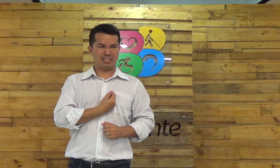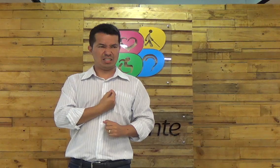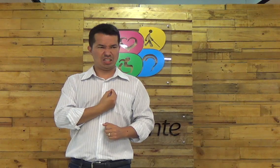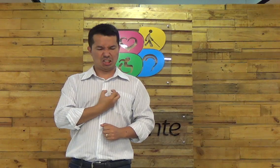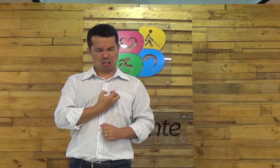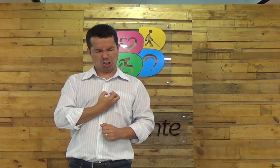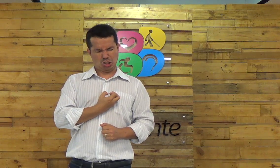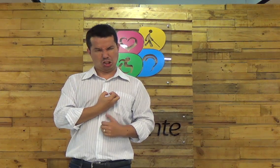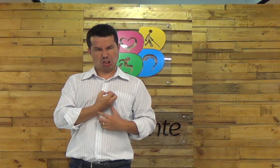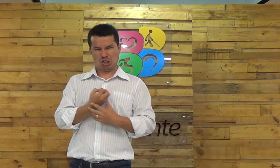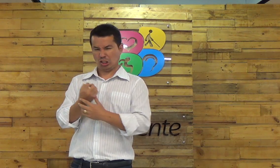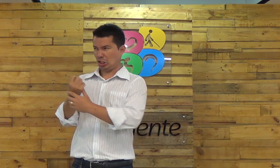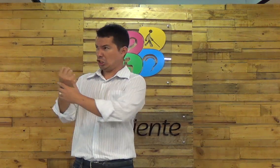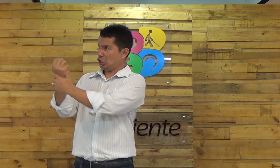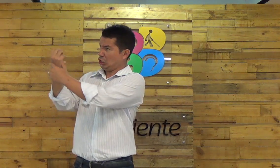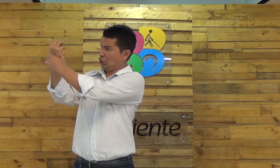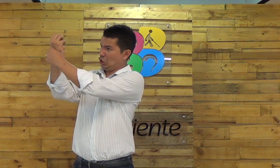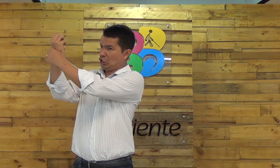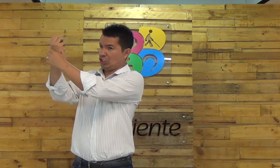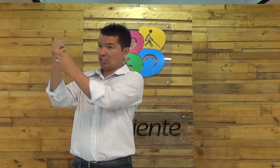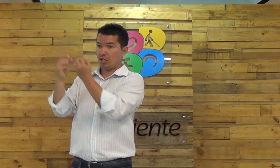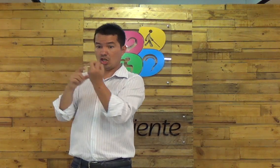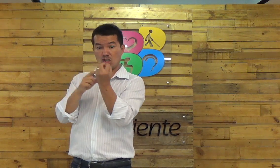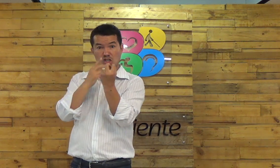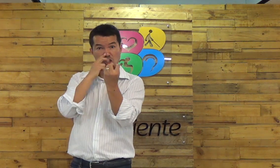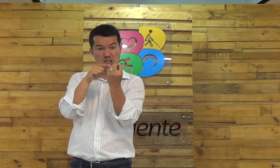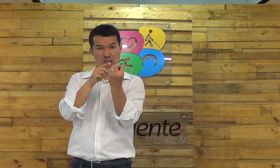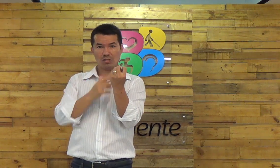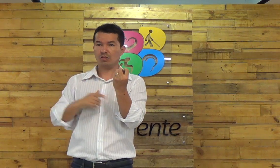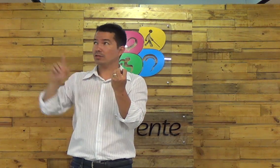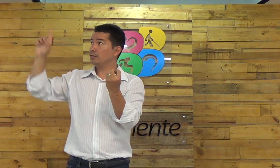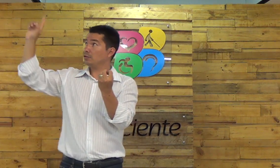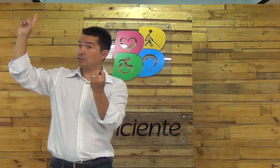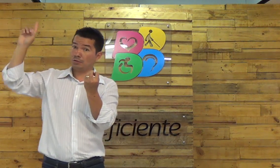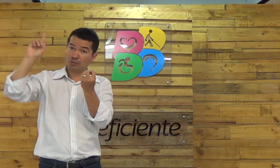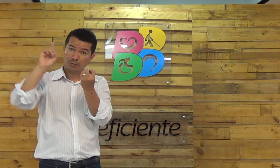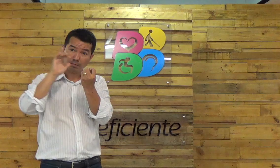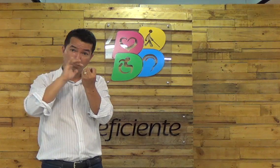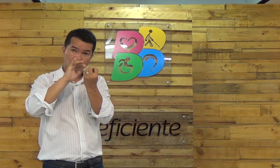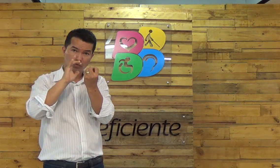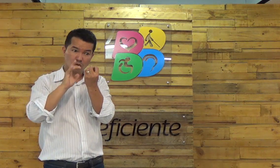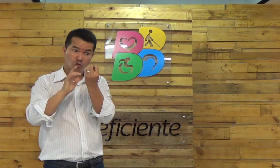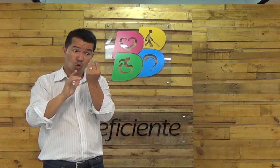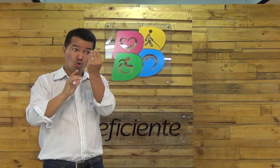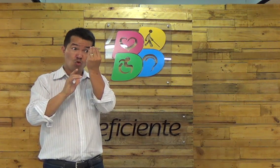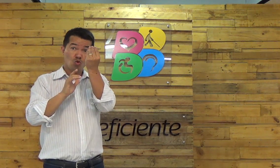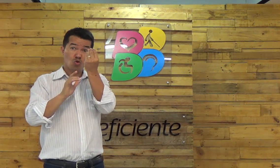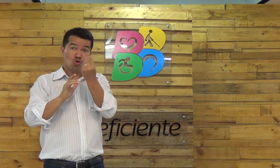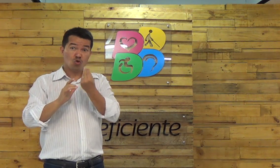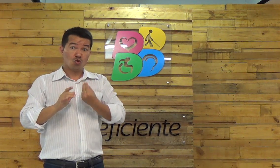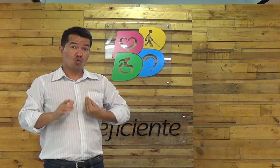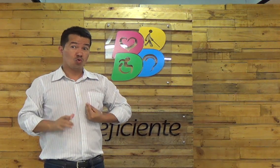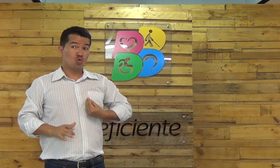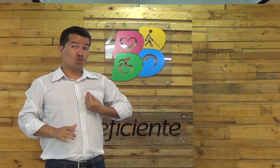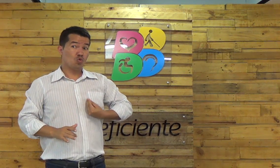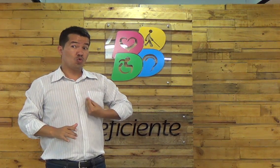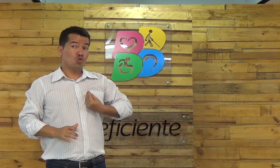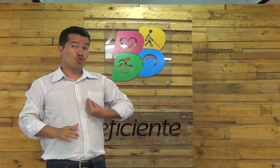pode olhar para a sua vida toda cheia de defeito toda quebrada e pedir para que Deus restaure